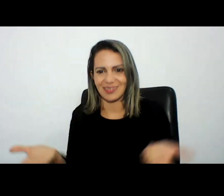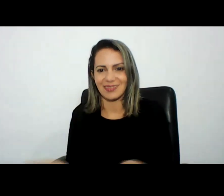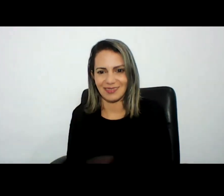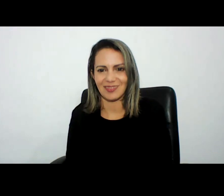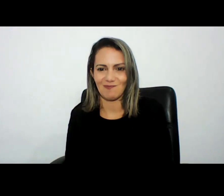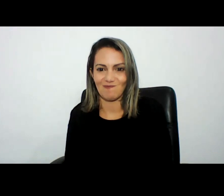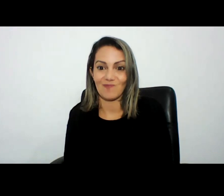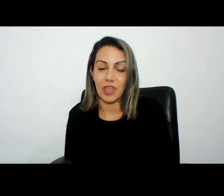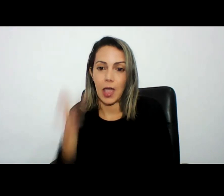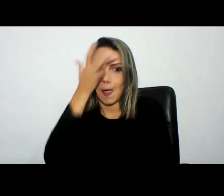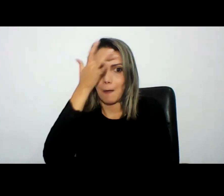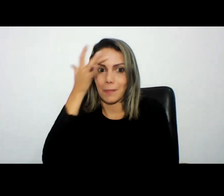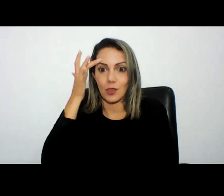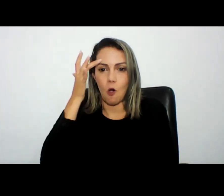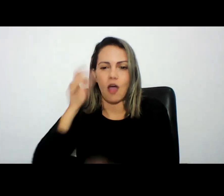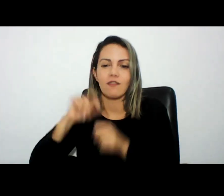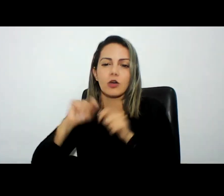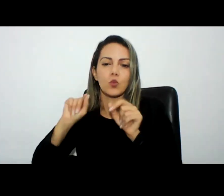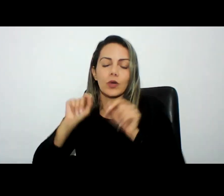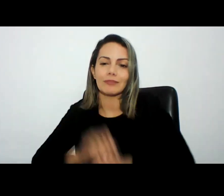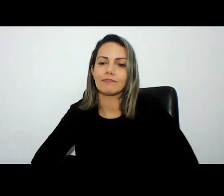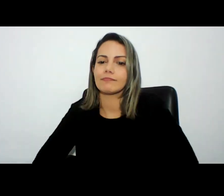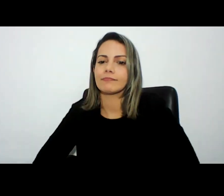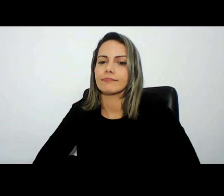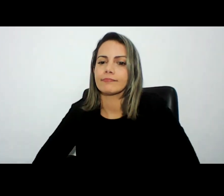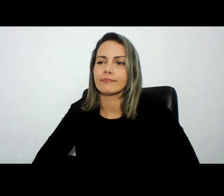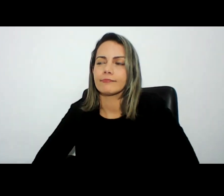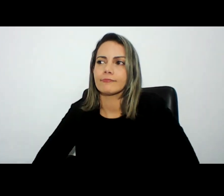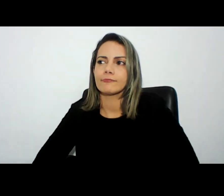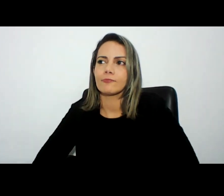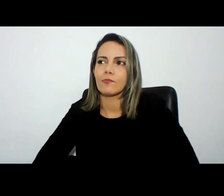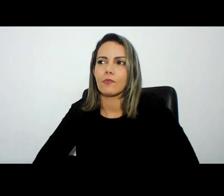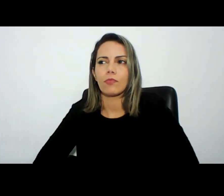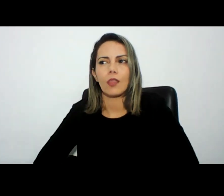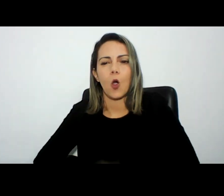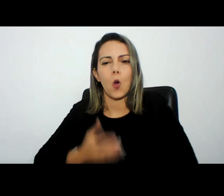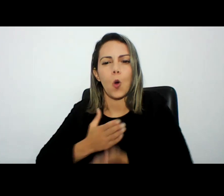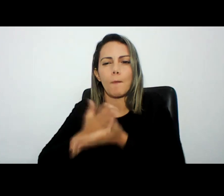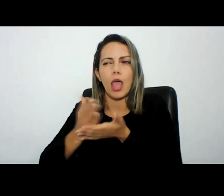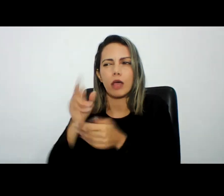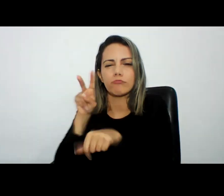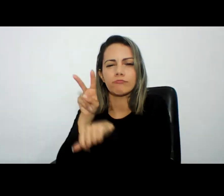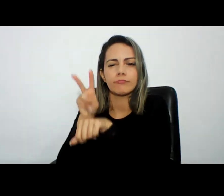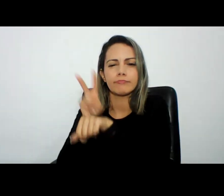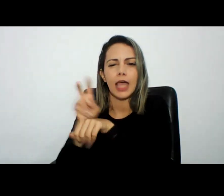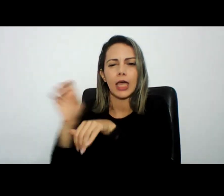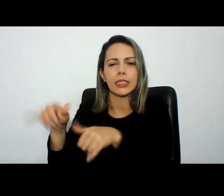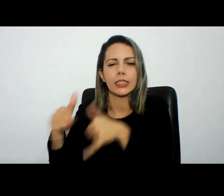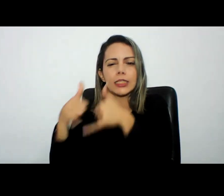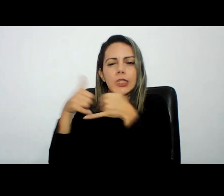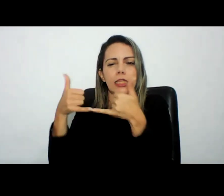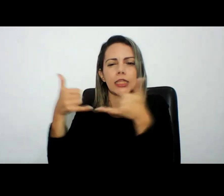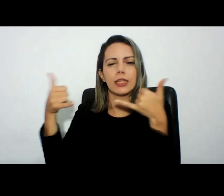chega inclusive a tomar a tomar conta da linha de telefone da vítima quando ela é necessária para se recuperar a senha através de um